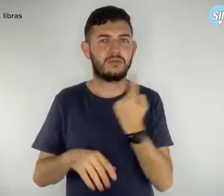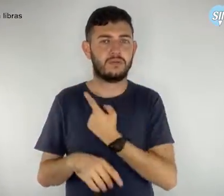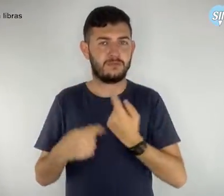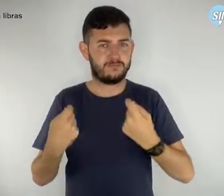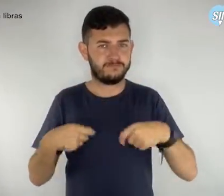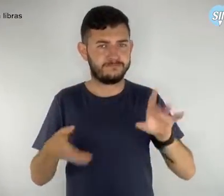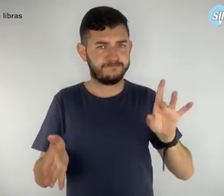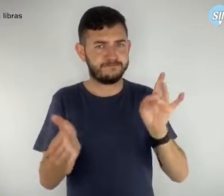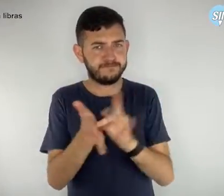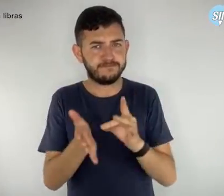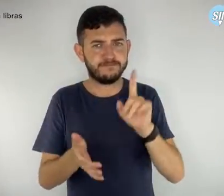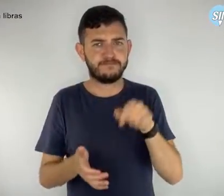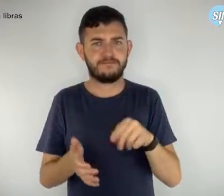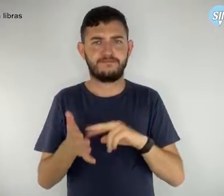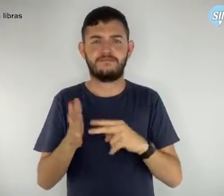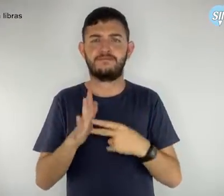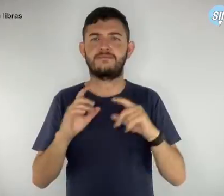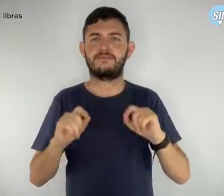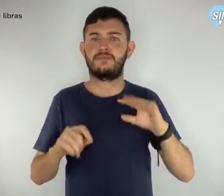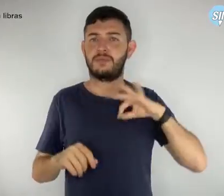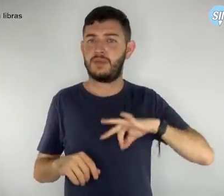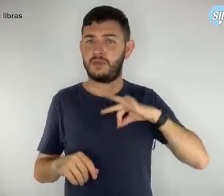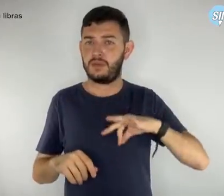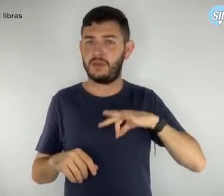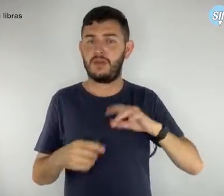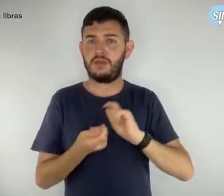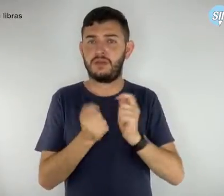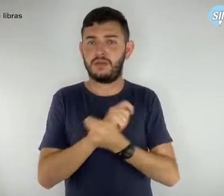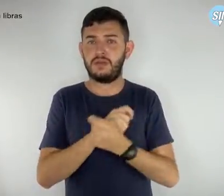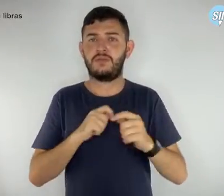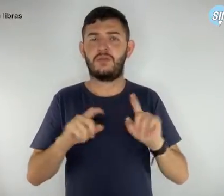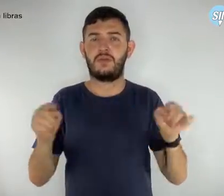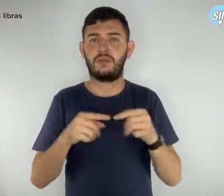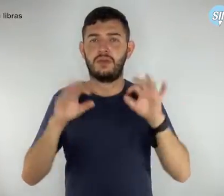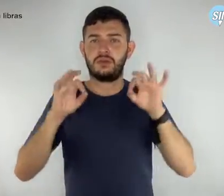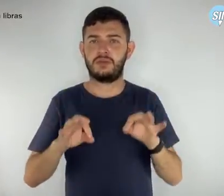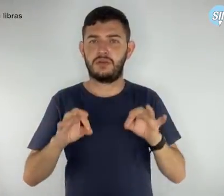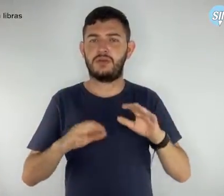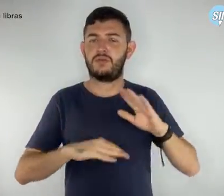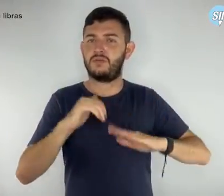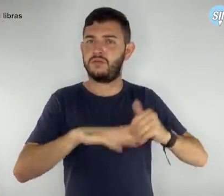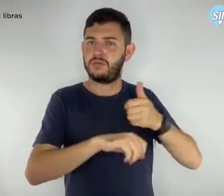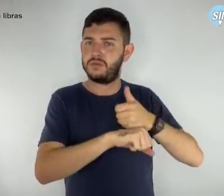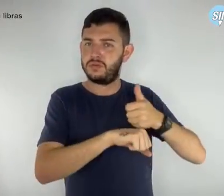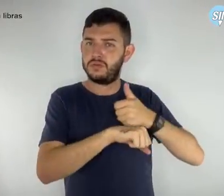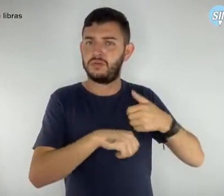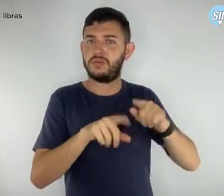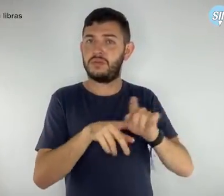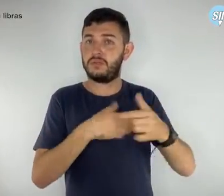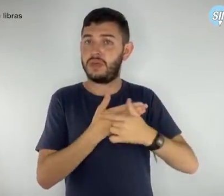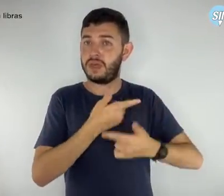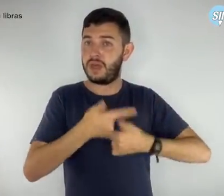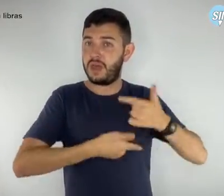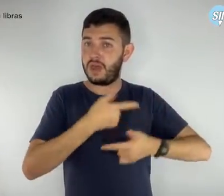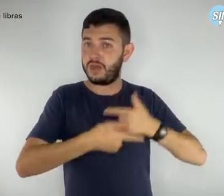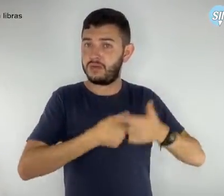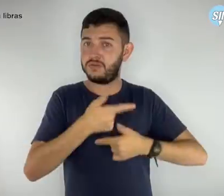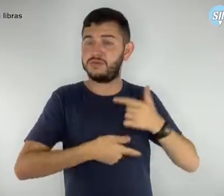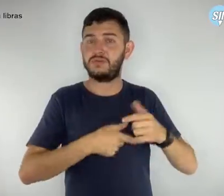realmente precisamos é de recomposição salarial para toda a categoria. Cargos são